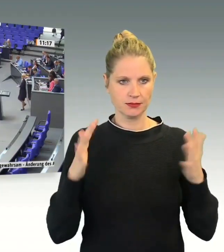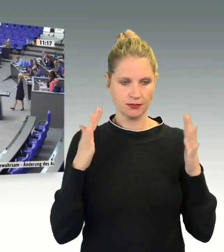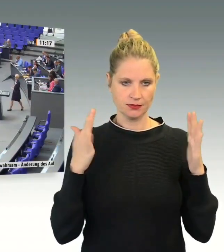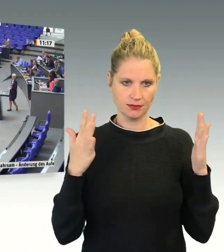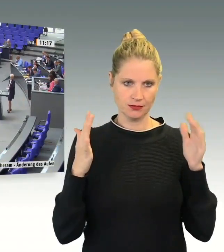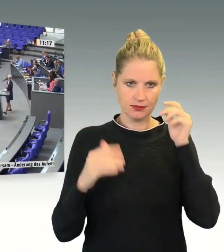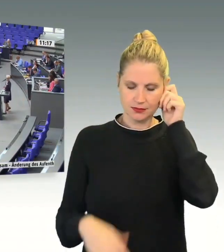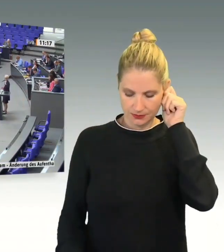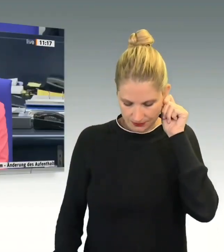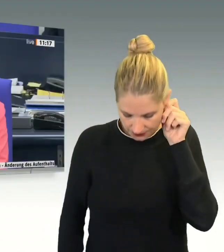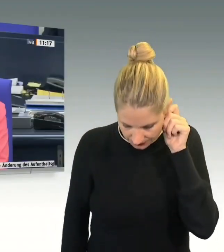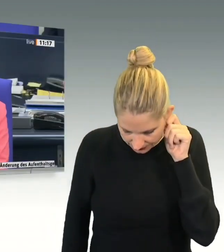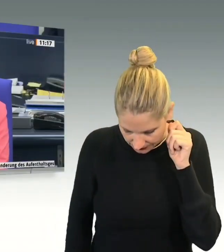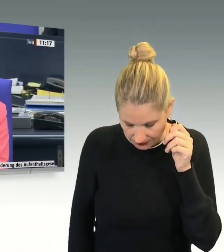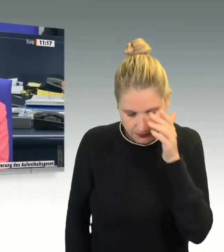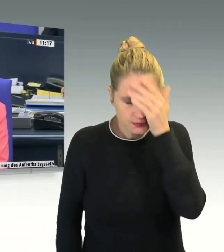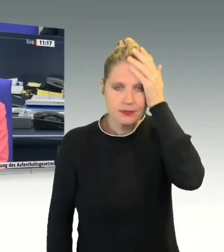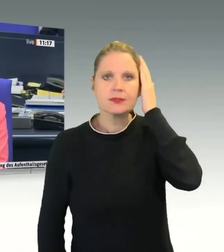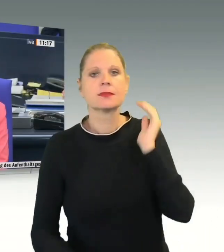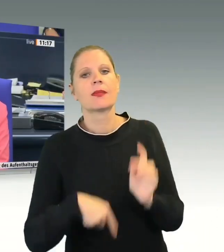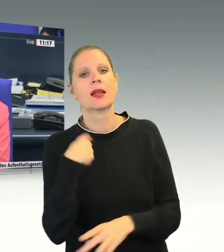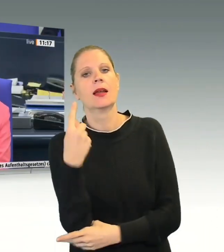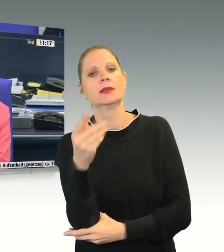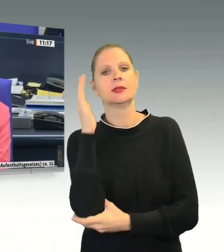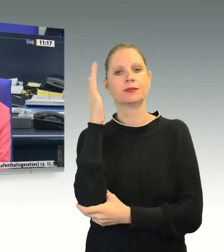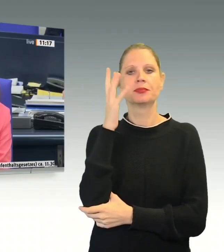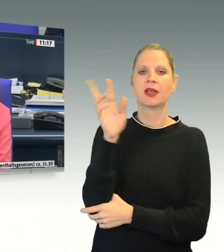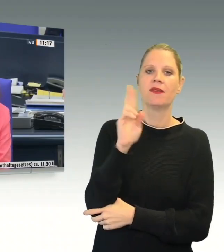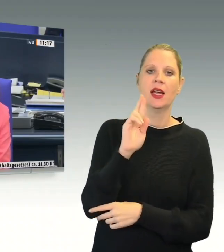Der nächste Redner ist Konstantin Kuhle für die FDP-Fraktion.